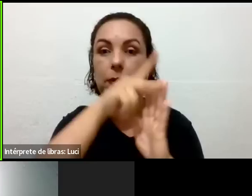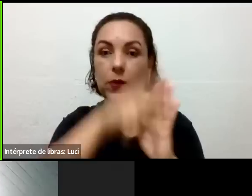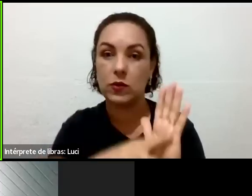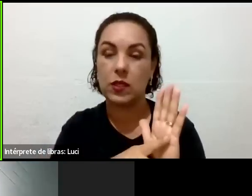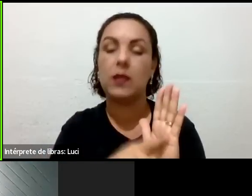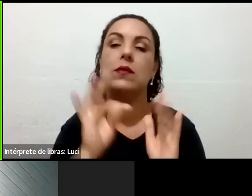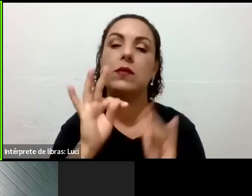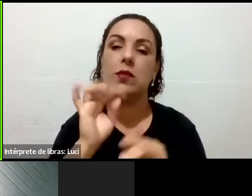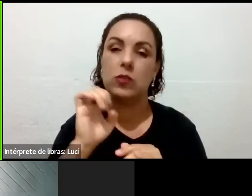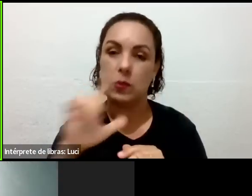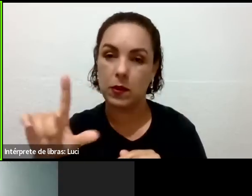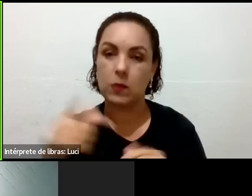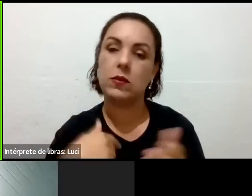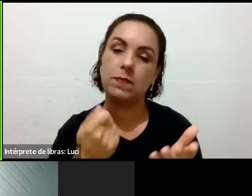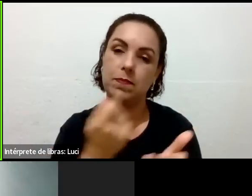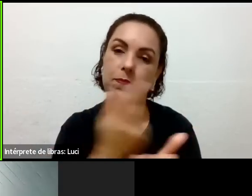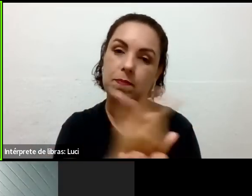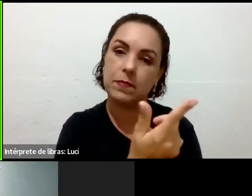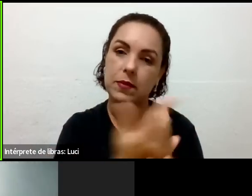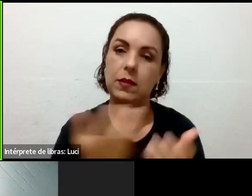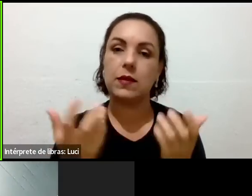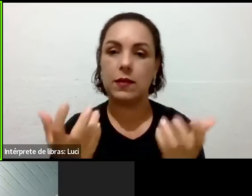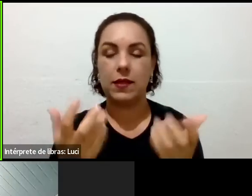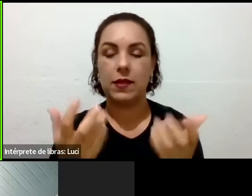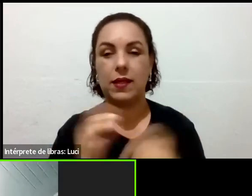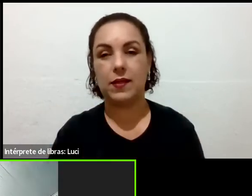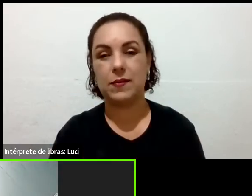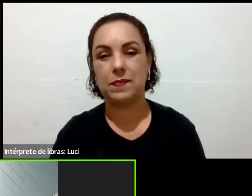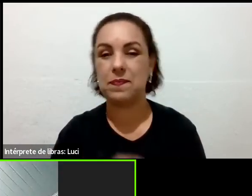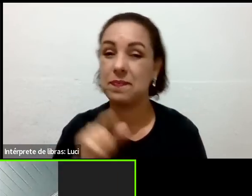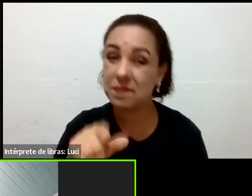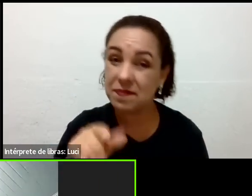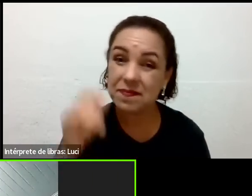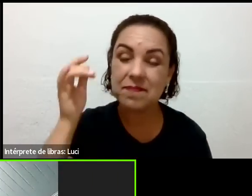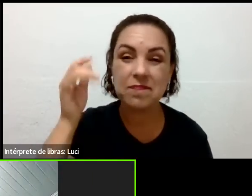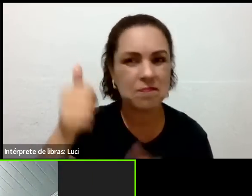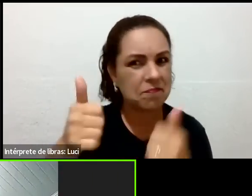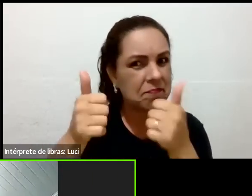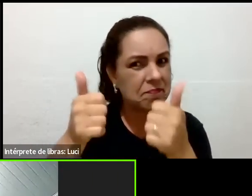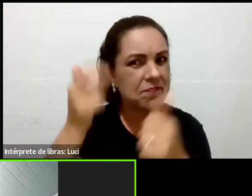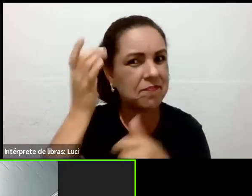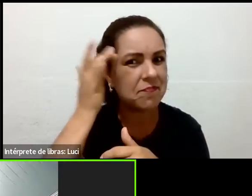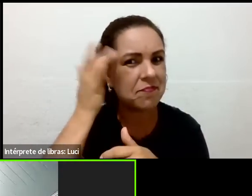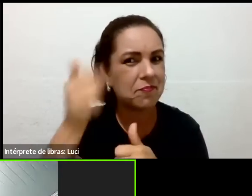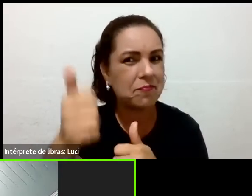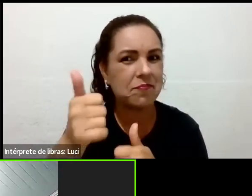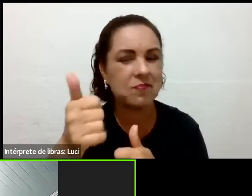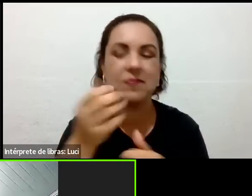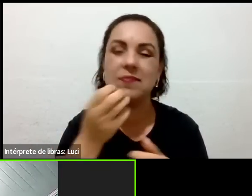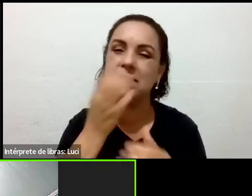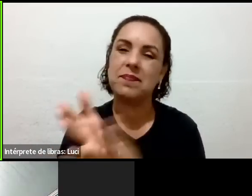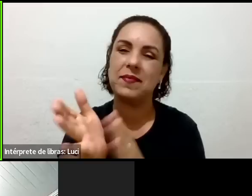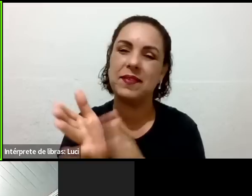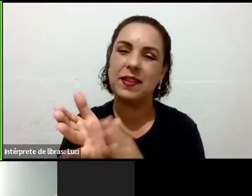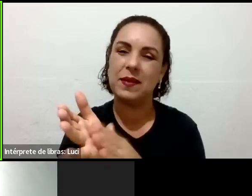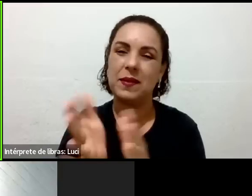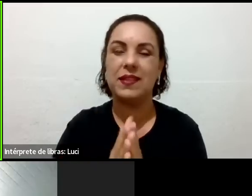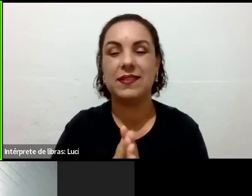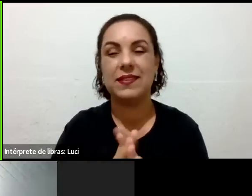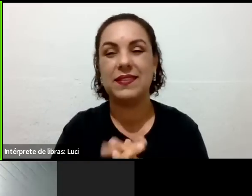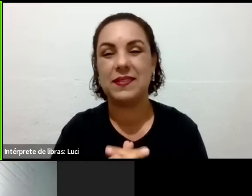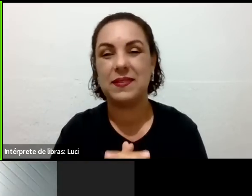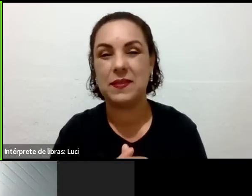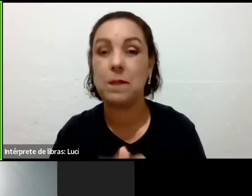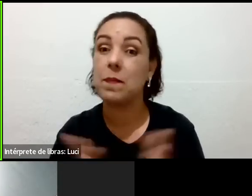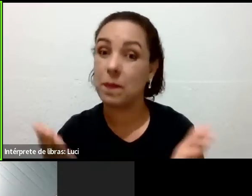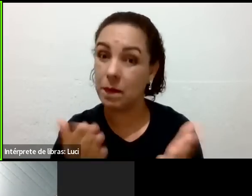decisão. Sabe a decisão. Muito obrigado por ter conectado, por me dar essa boa era para ter começado. e começa